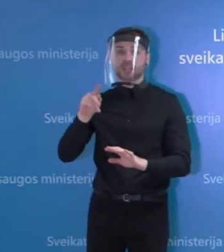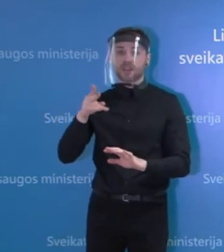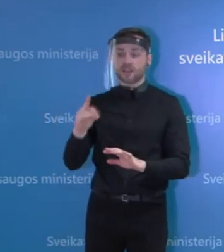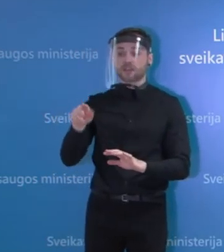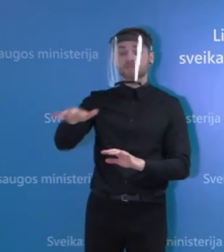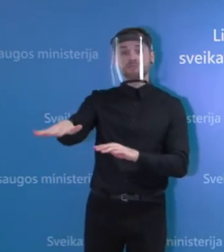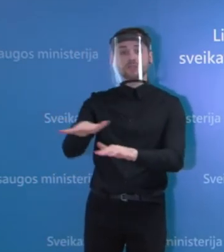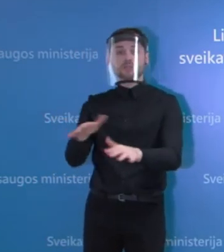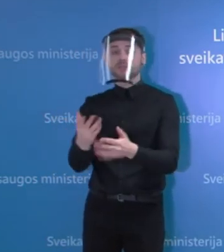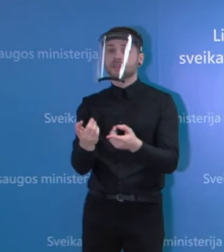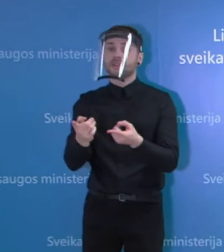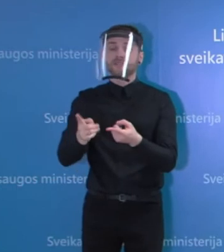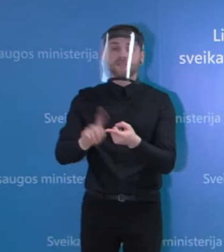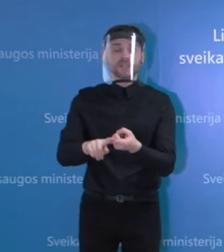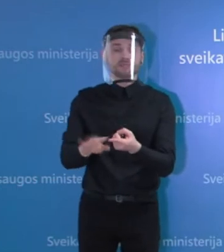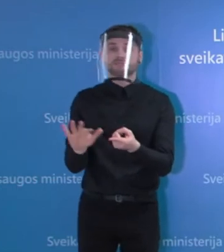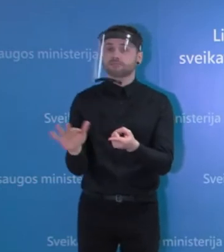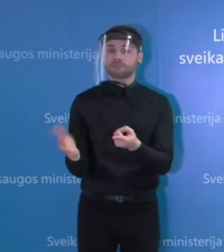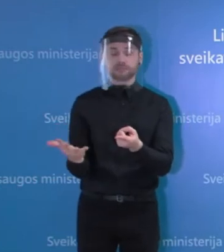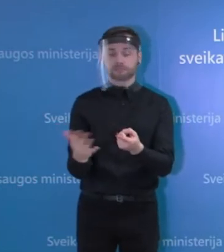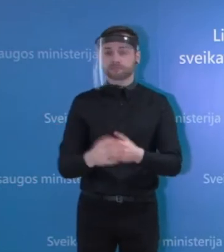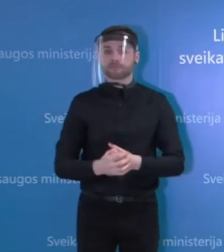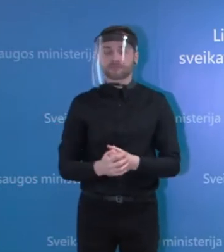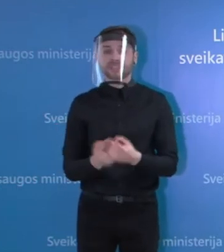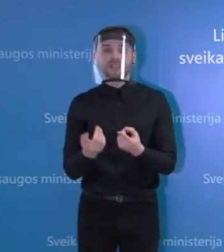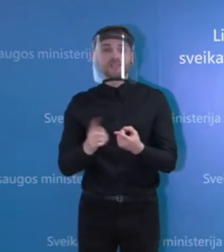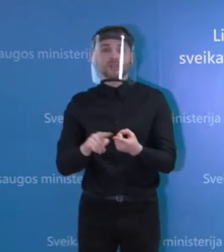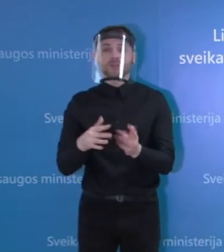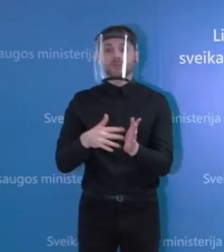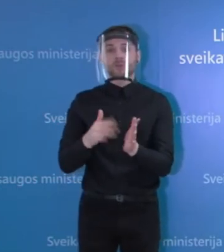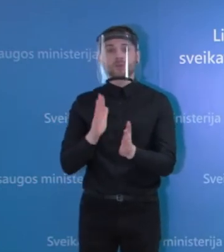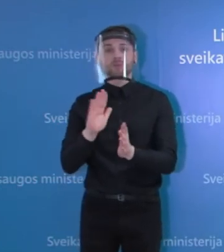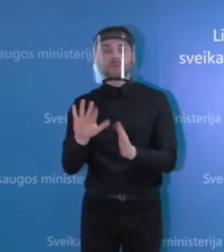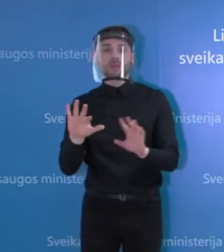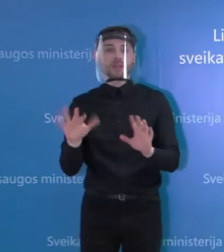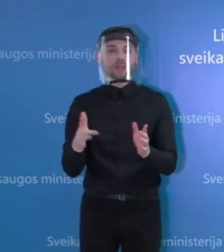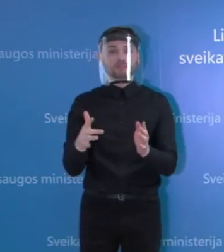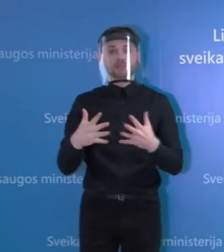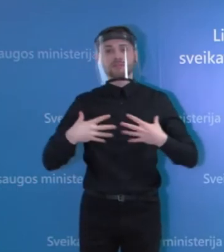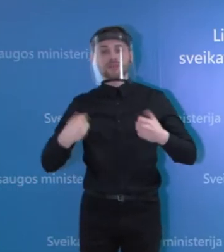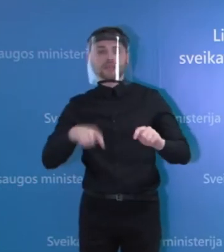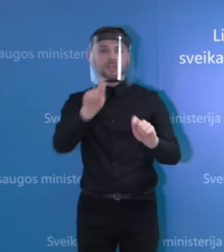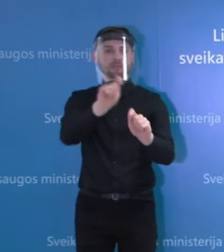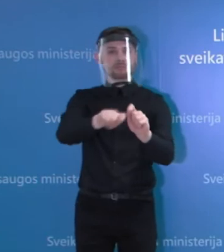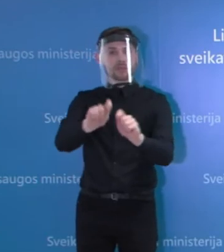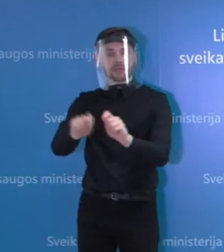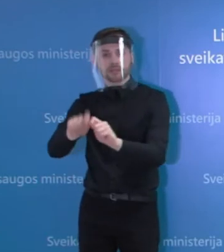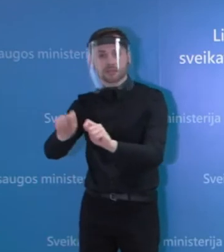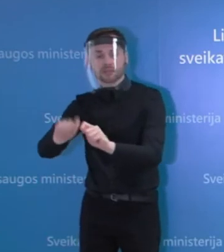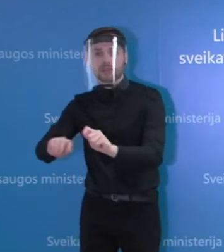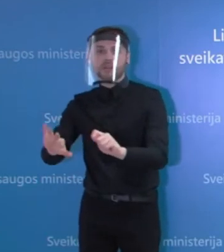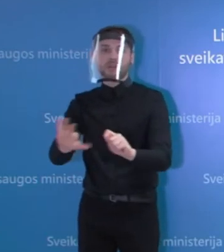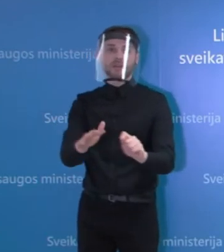priklausys nuo to, kaip toliau mes matysim pagal atliekamus tyrimus. Jeigu paaiškės, kad